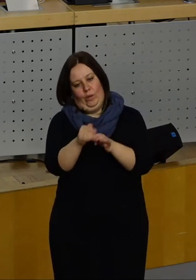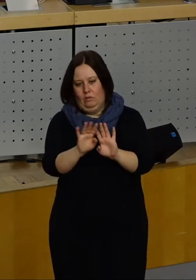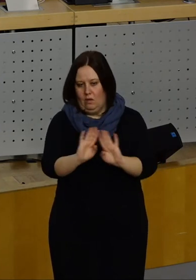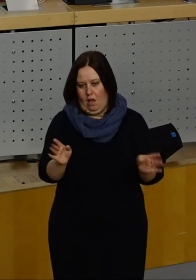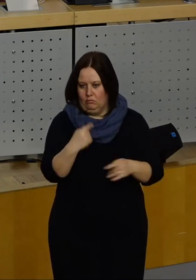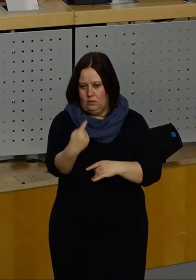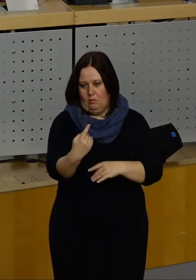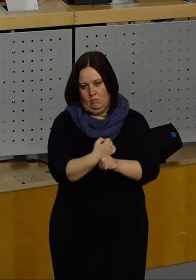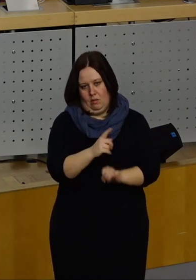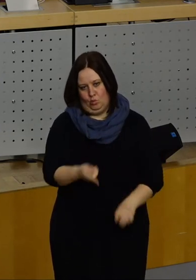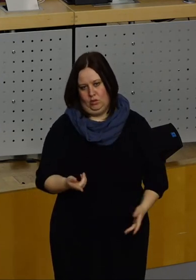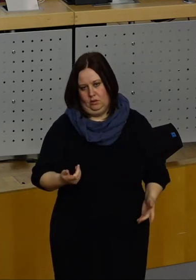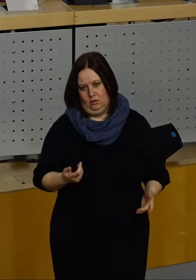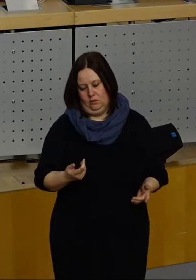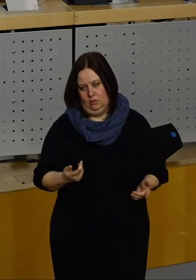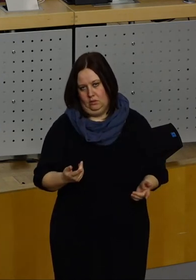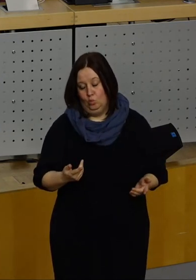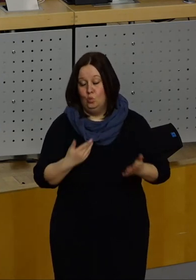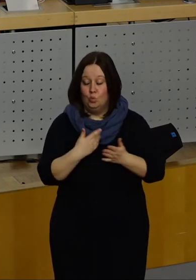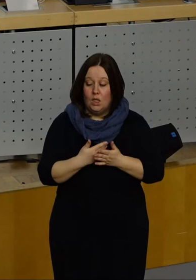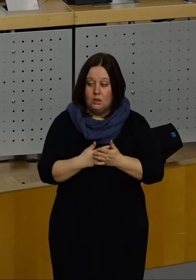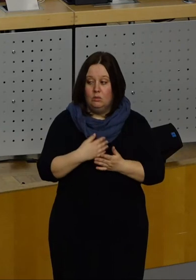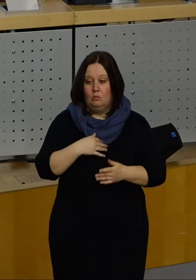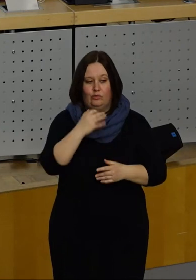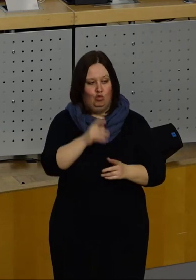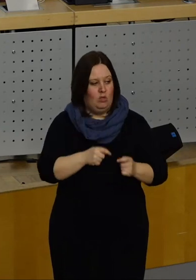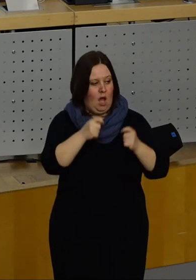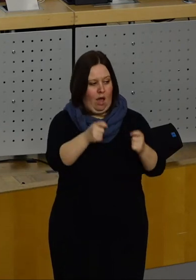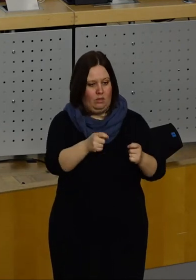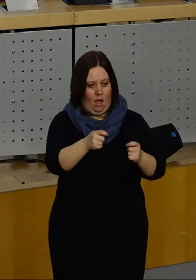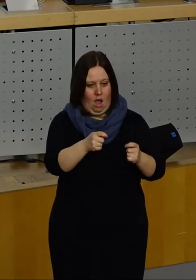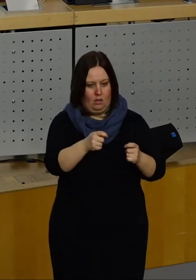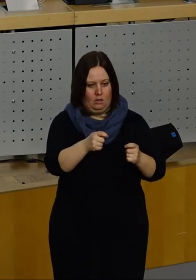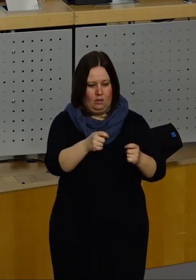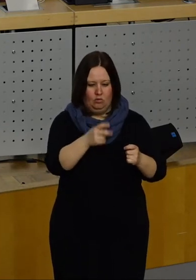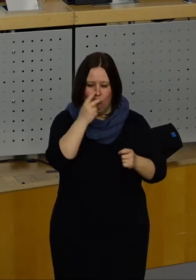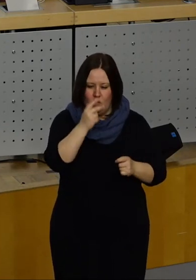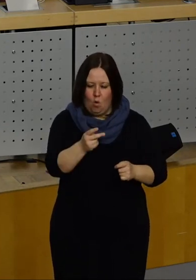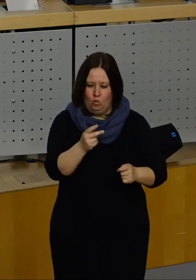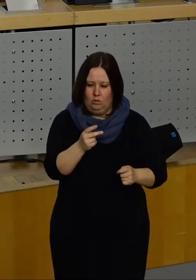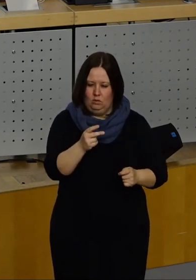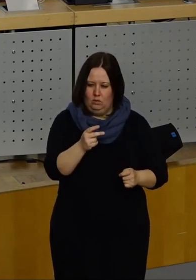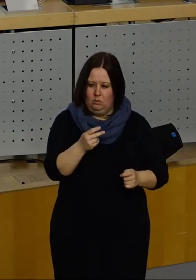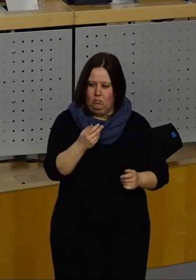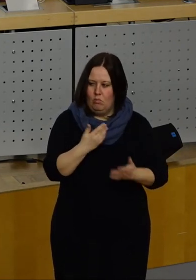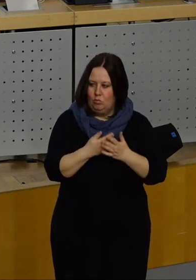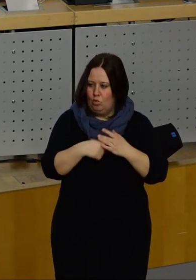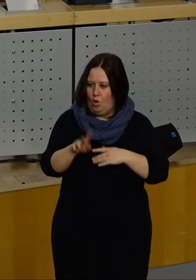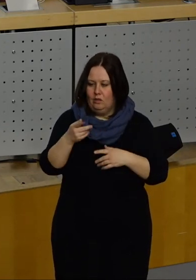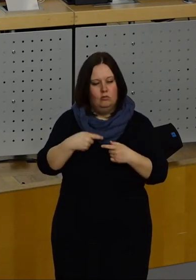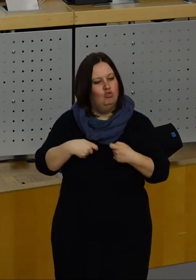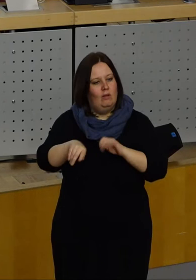Und deswegen, meine Damen und Herren, würde ich gerne, diesen Antrag zu nehmen, einfach mal grundsätzlich zu überlegen. Wir haben ja noch die